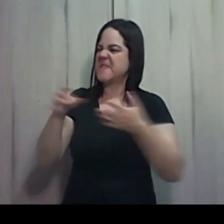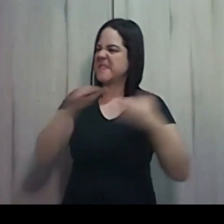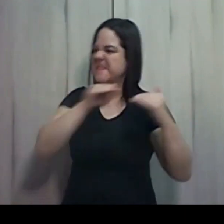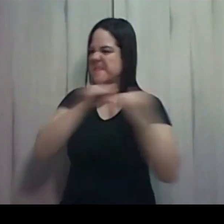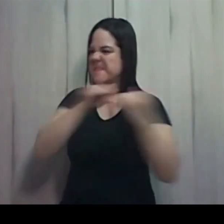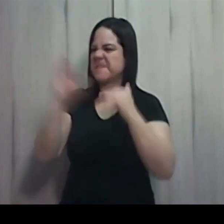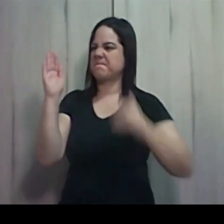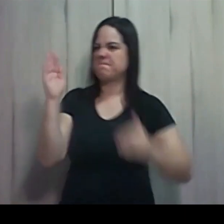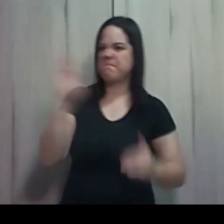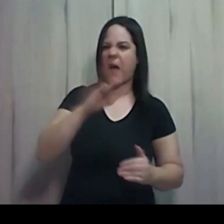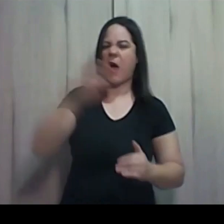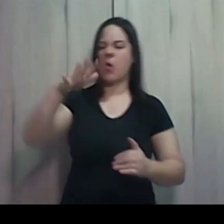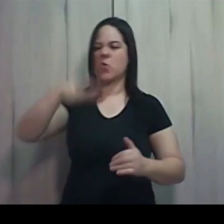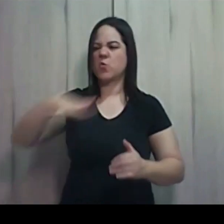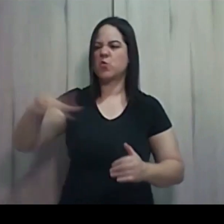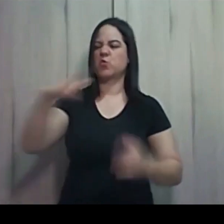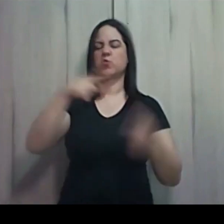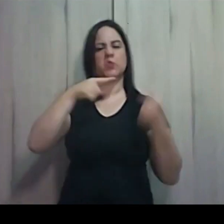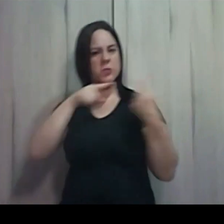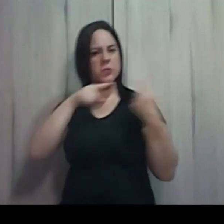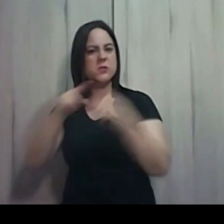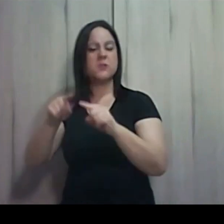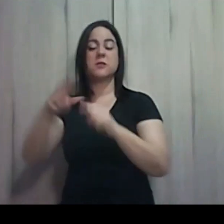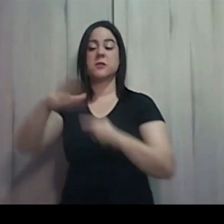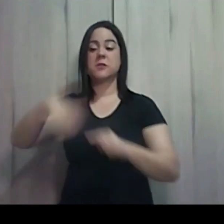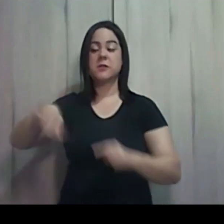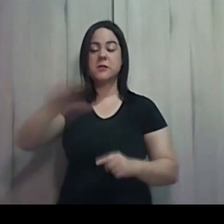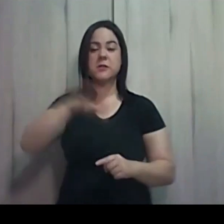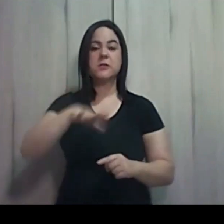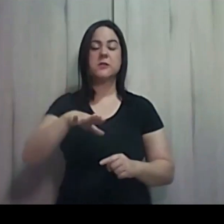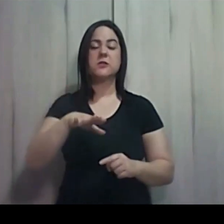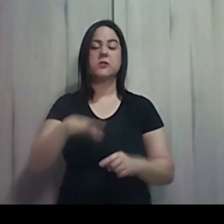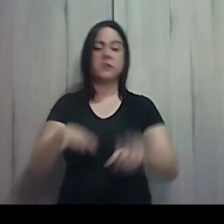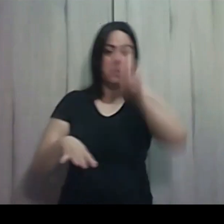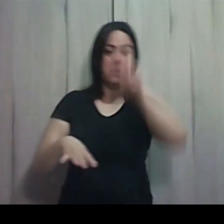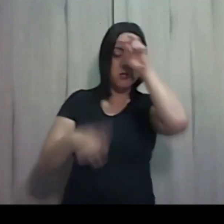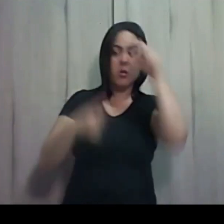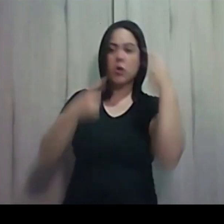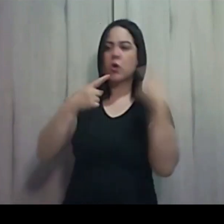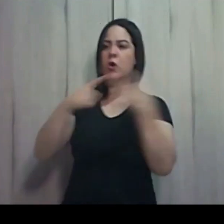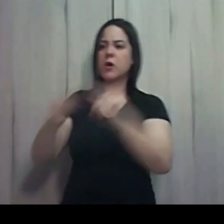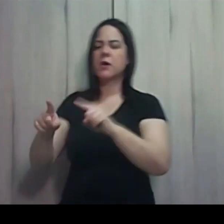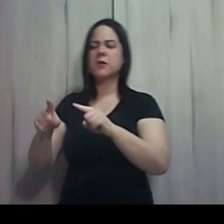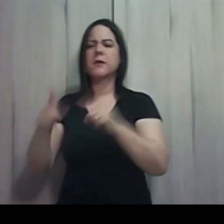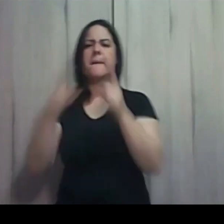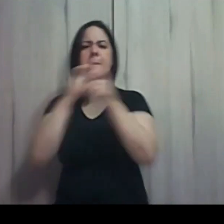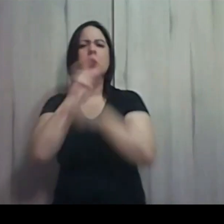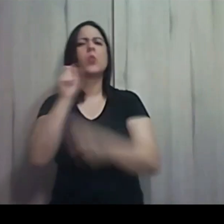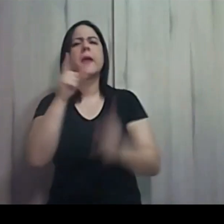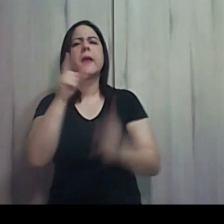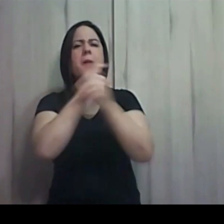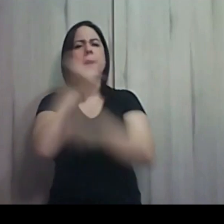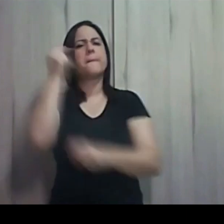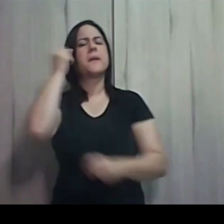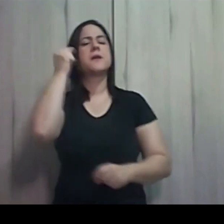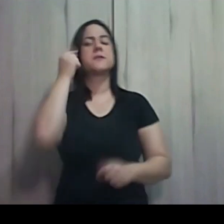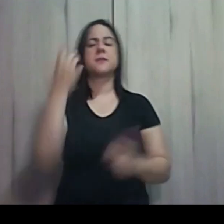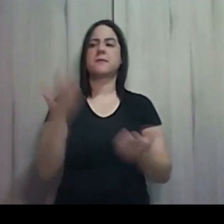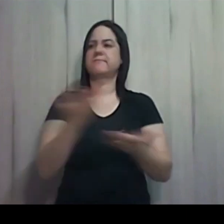Despertando, colocando os egípcios contra os hebreus. O que os hebreus deveriam pensar? Acabou, né? Mas não